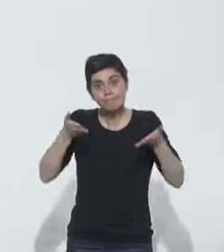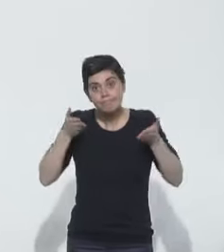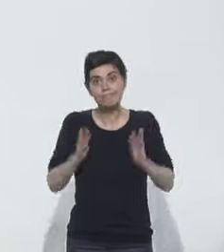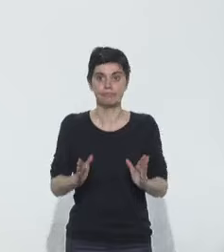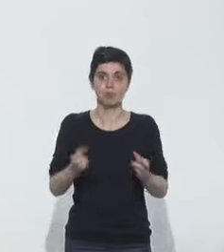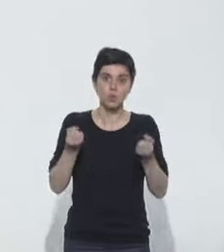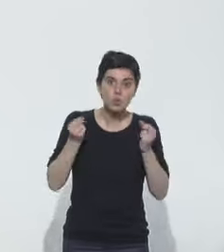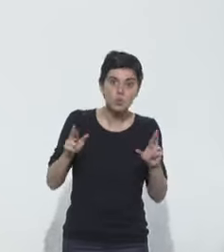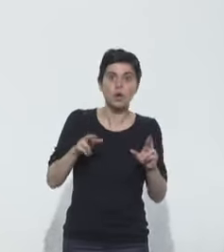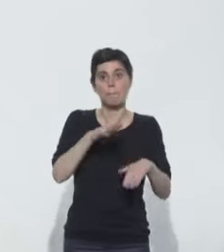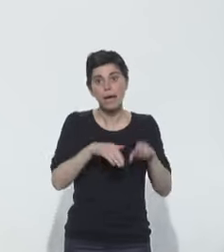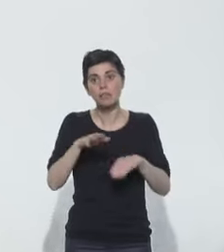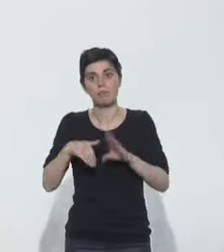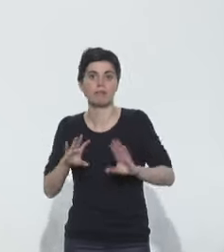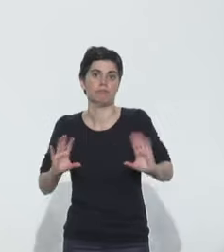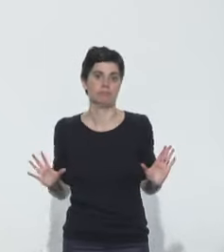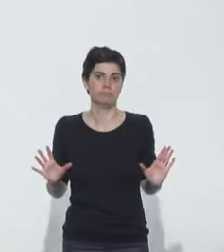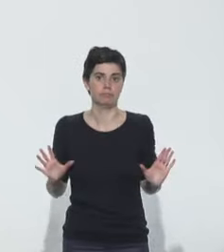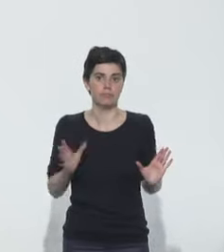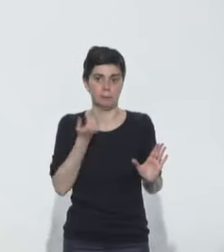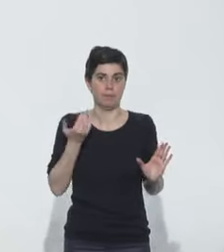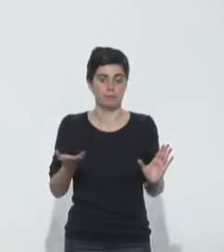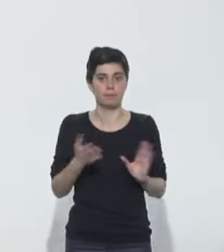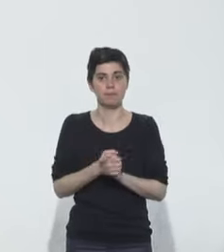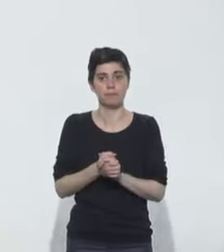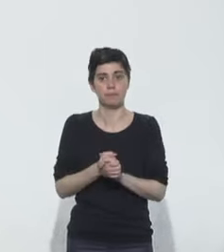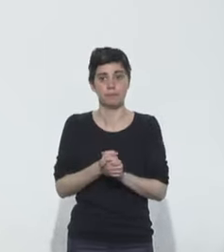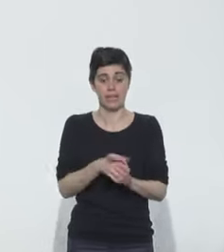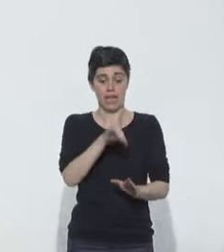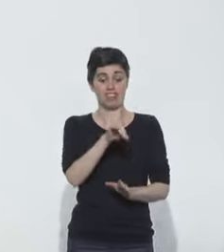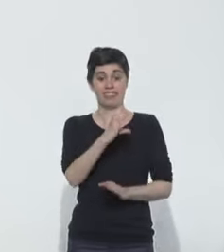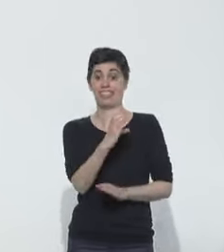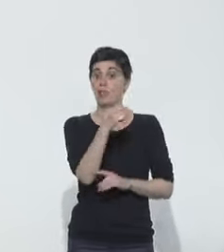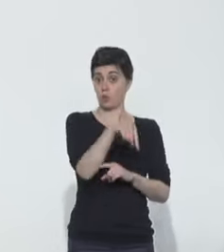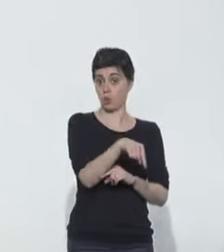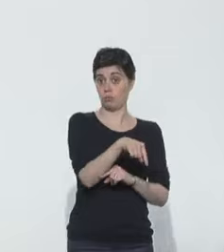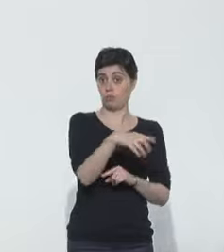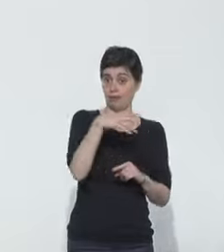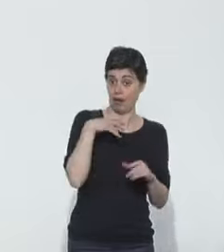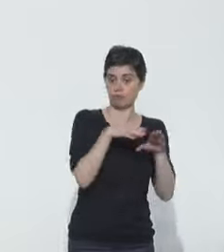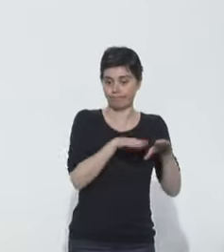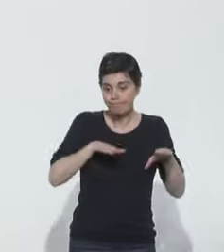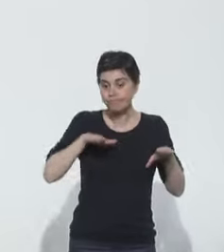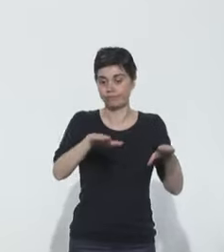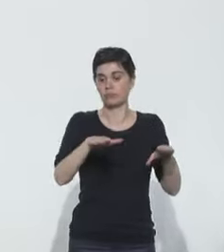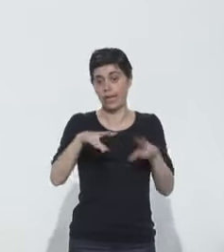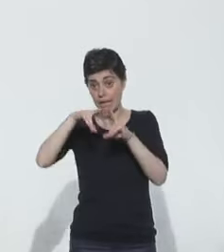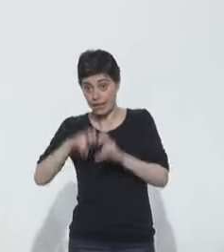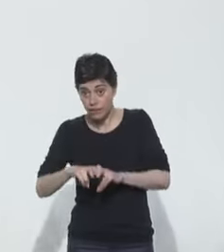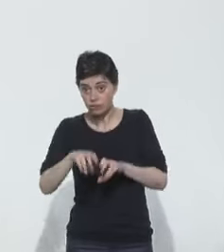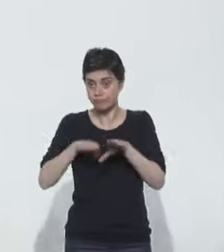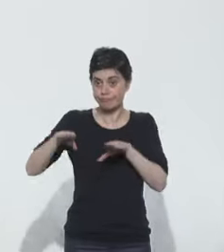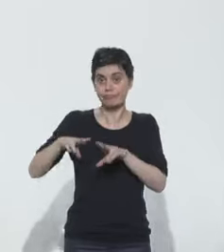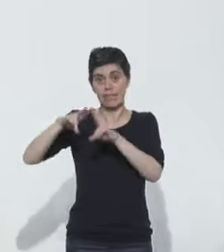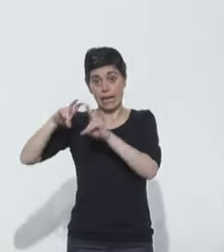résultats probants lors de ces résultats intermédiaires. Quant à l'hydroxychloroquine, y a de plus en plus de méta-analyses, de résultats groupés. Il y a encore